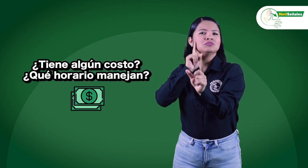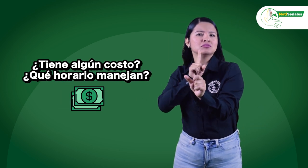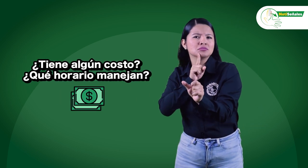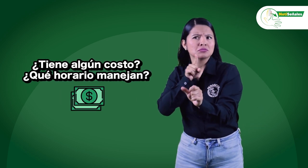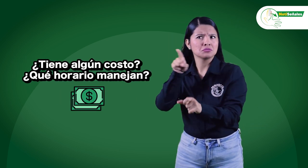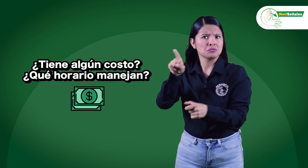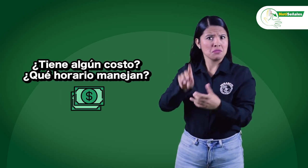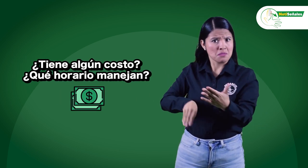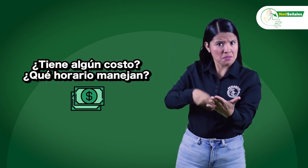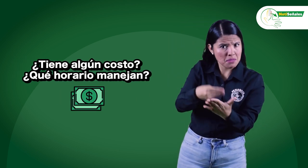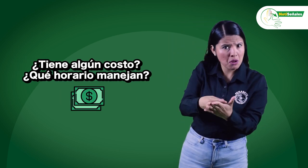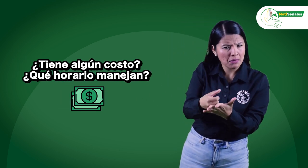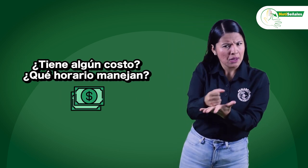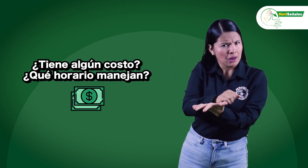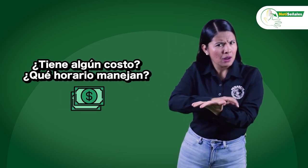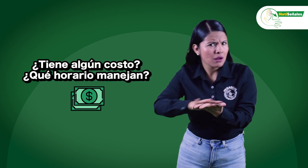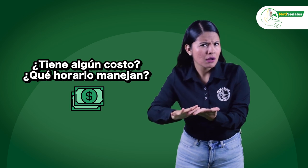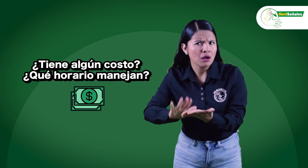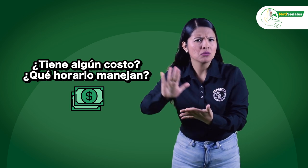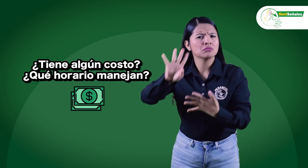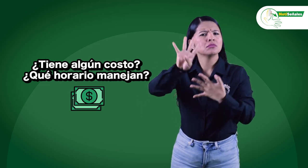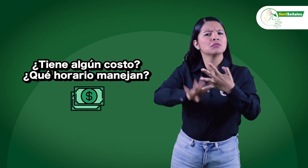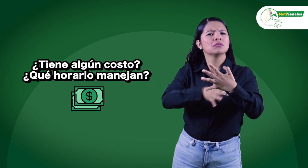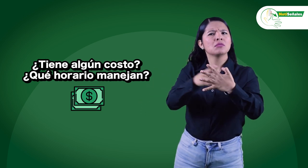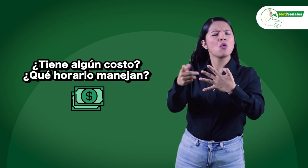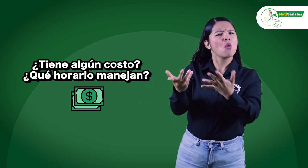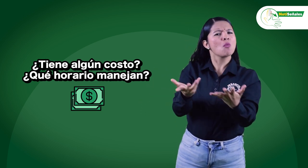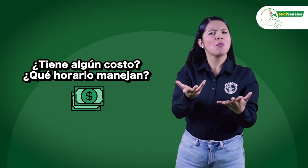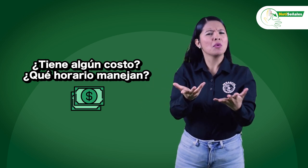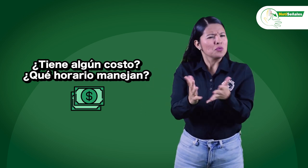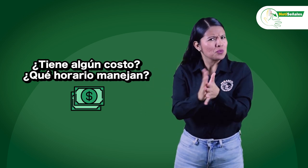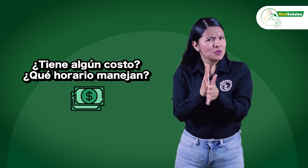personas sordas. ¿Qué tarifas y qué horarios manejan?